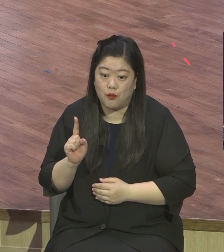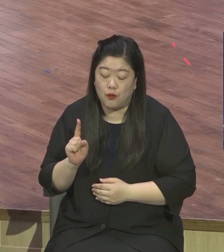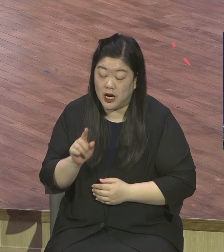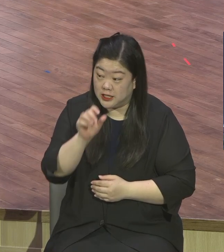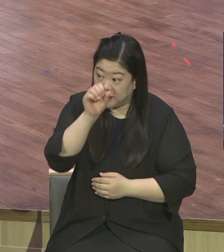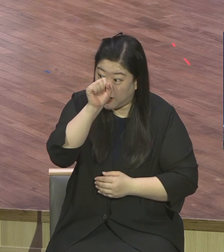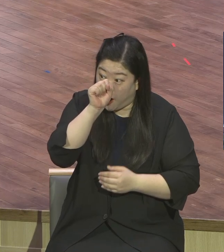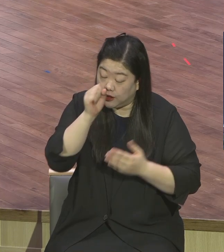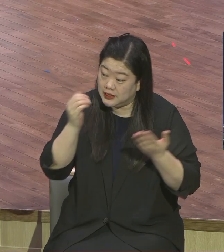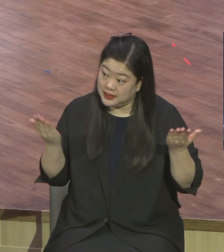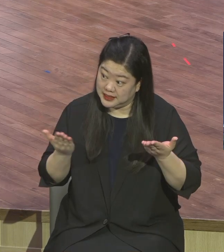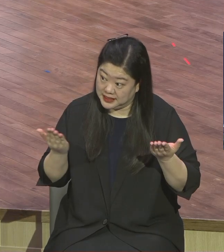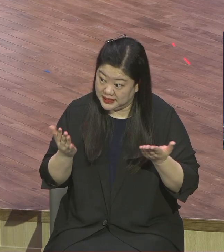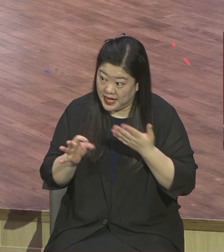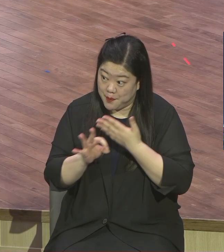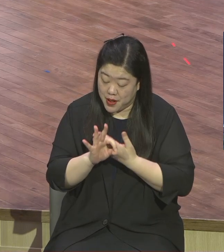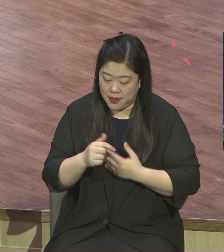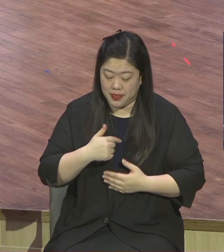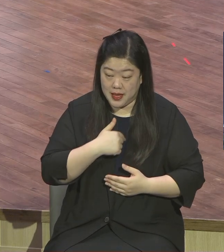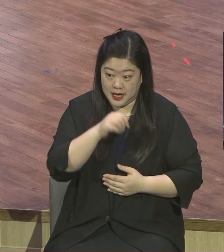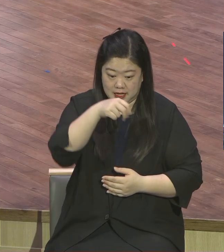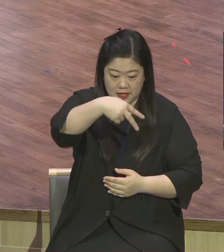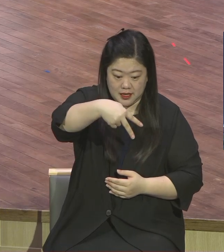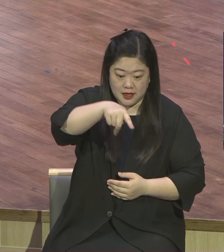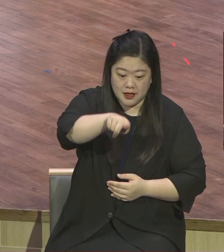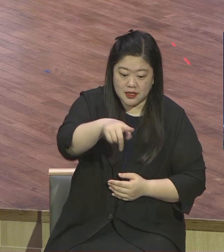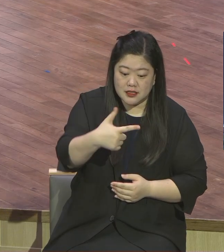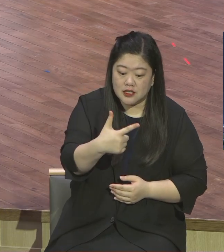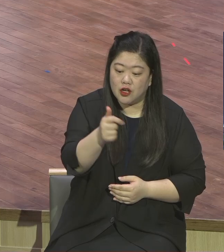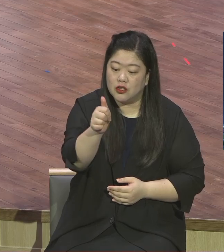좋은 일을 해야 영생 얻는 걸로 오해하고 있었어요.